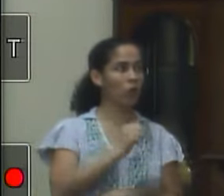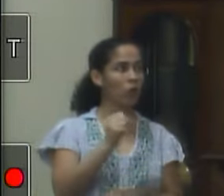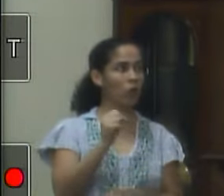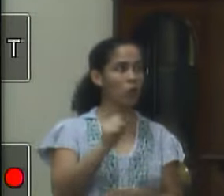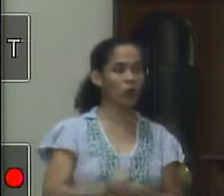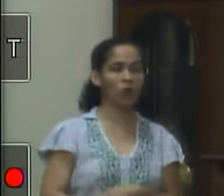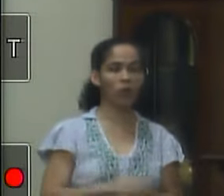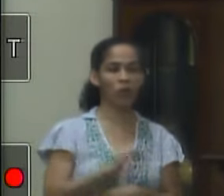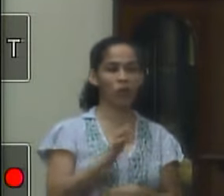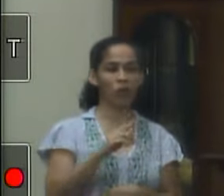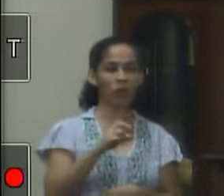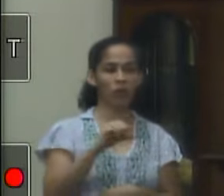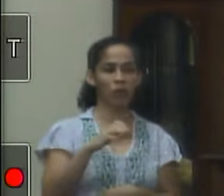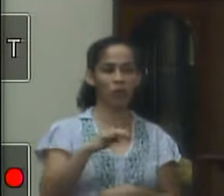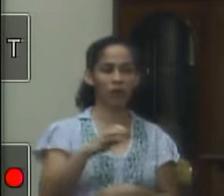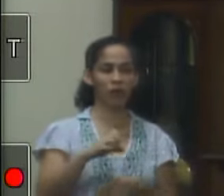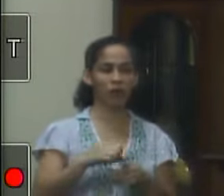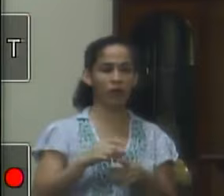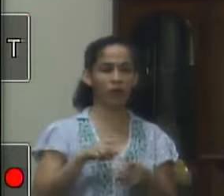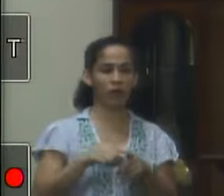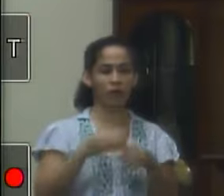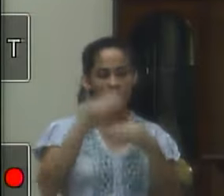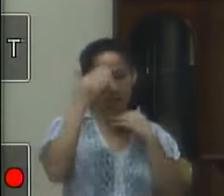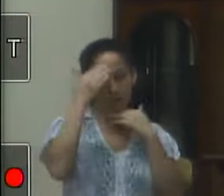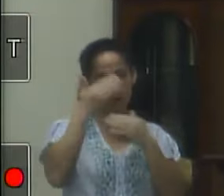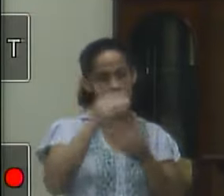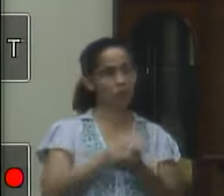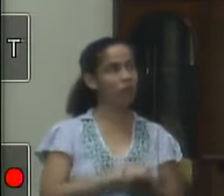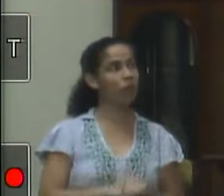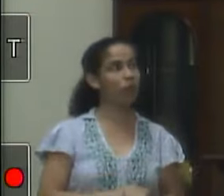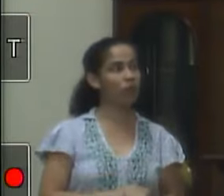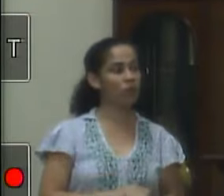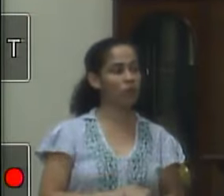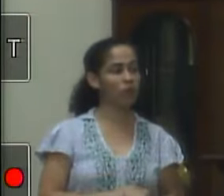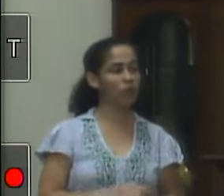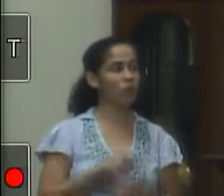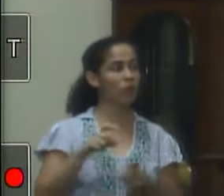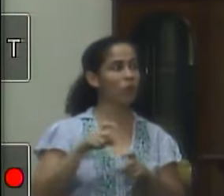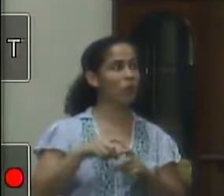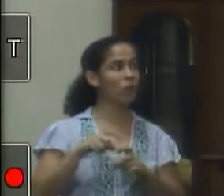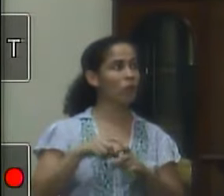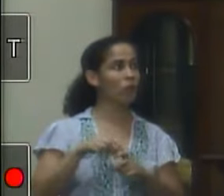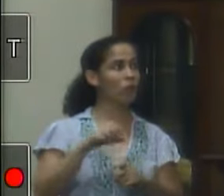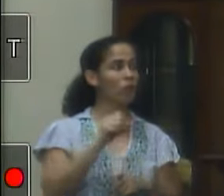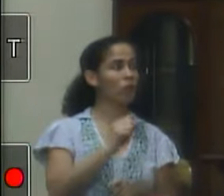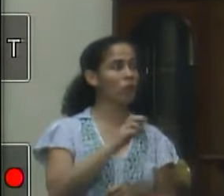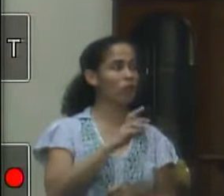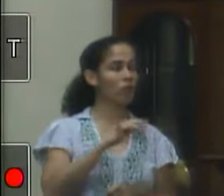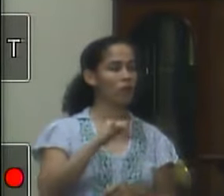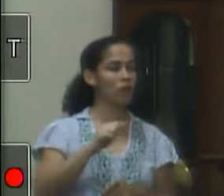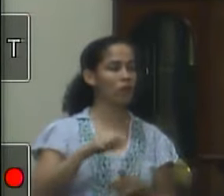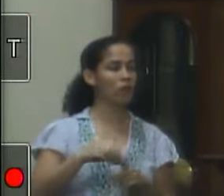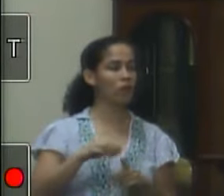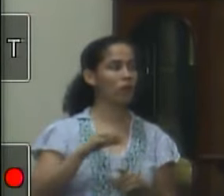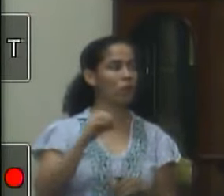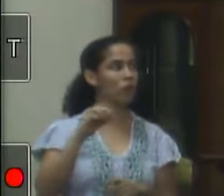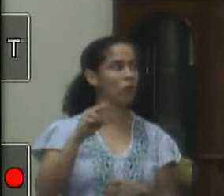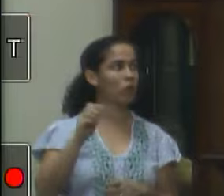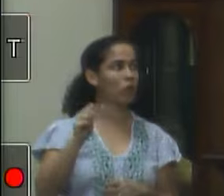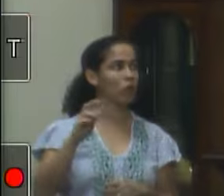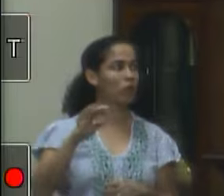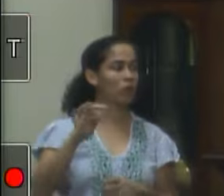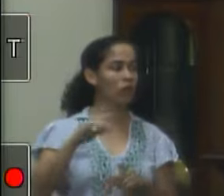meus agradecimentos profundos ao ao doutor Sérgio Duarte, vice-presidente,